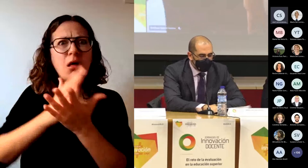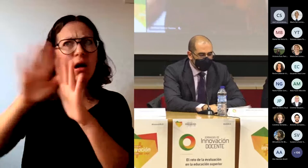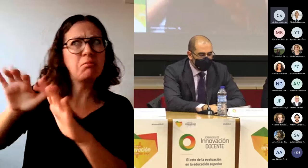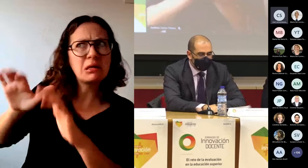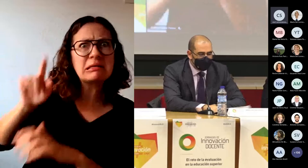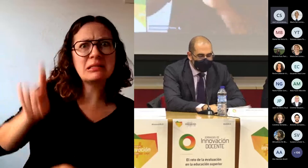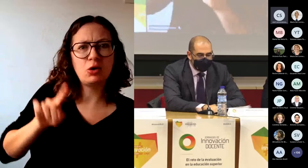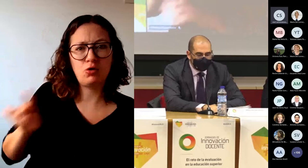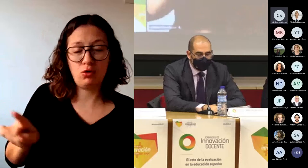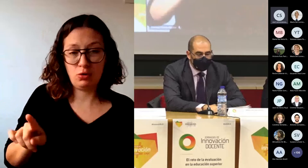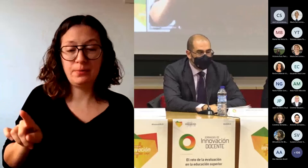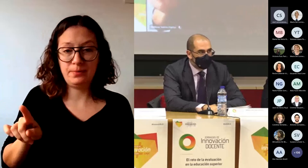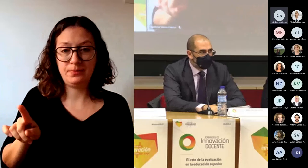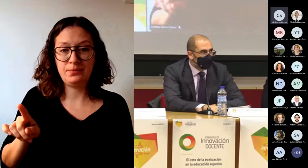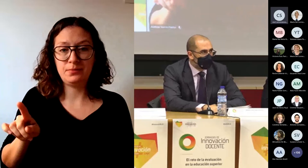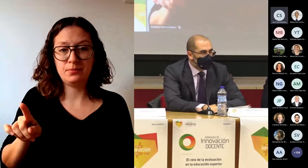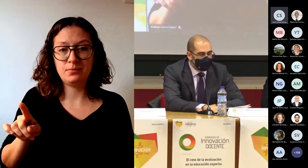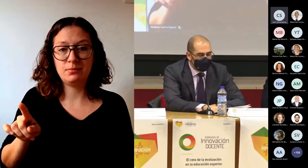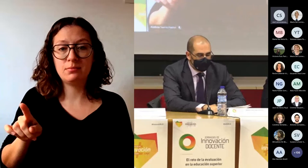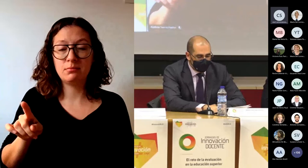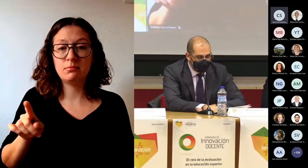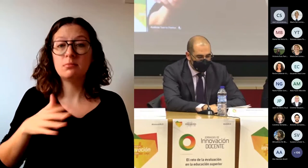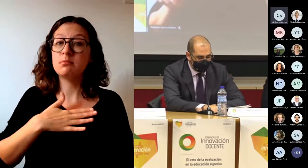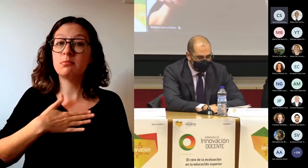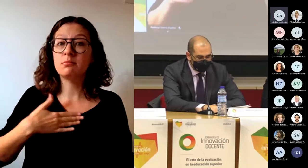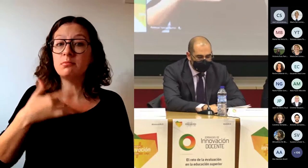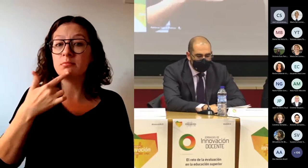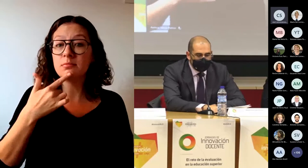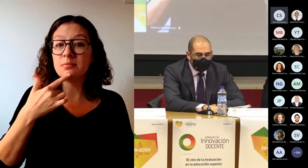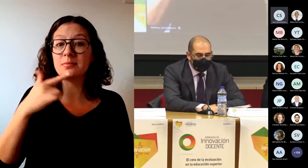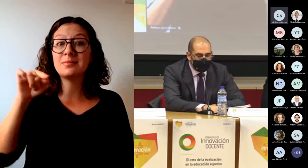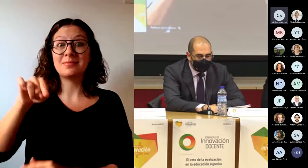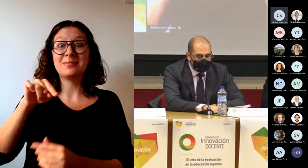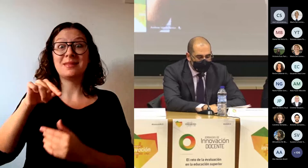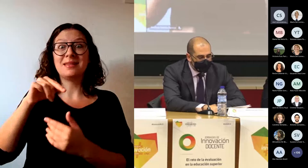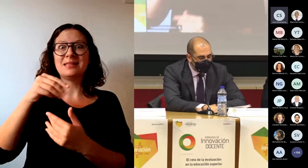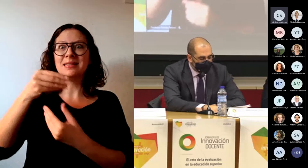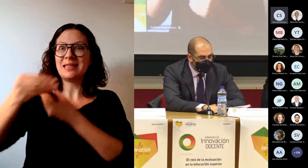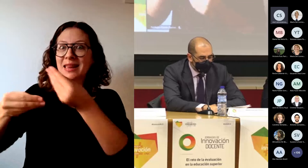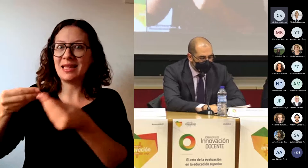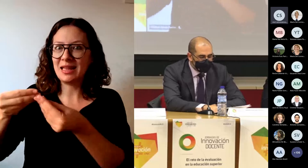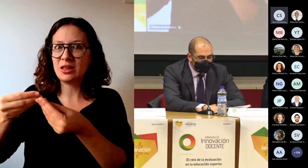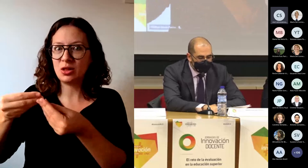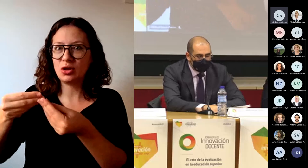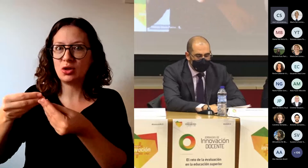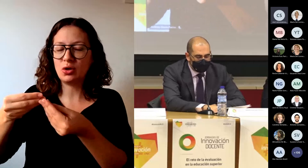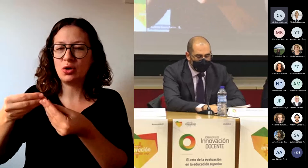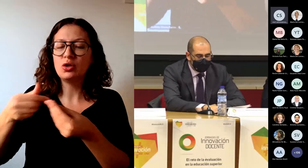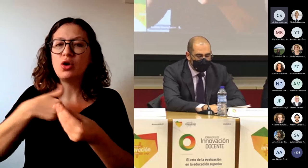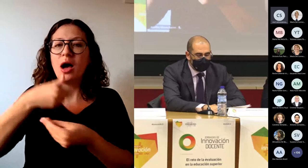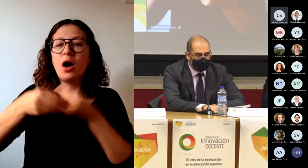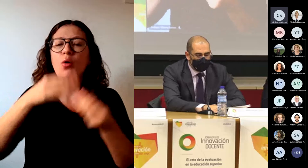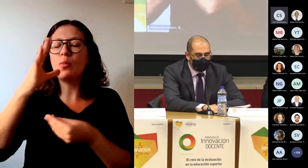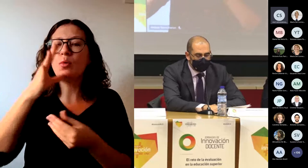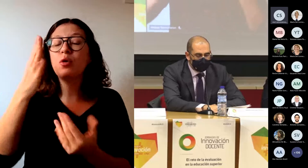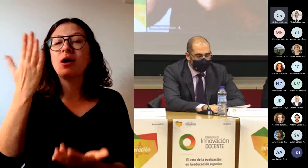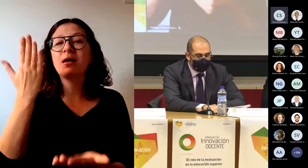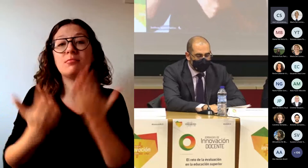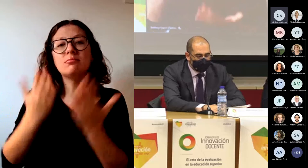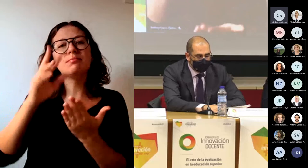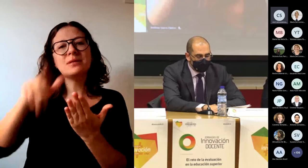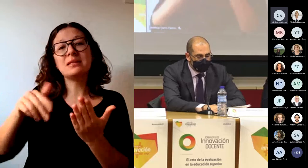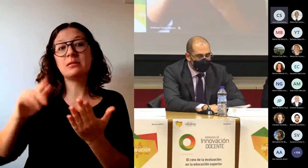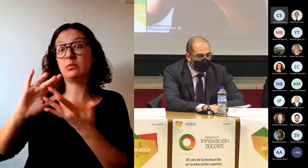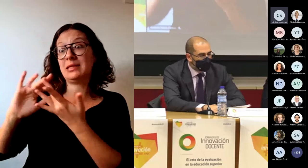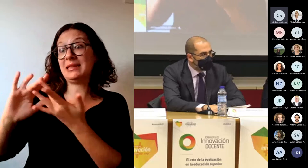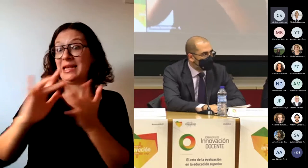Recalco, se está produciendo y no se ha producido. Lo hago porque la evaluación es una parte del proceso de interacción que se produce